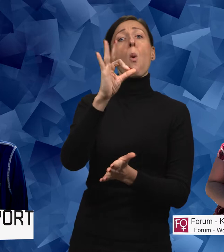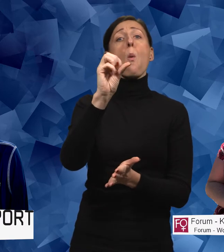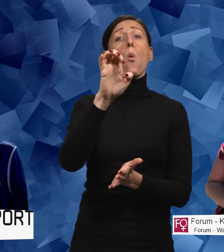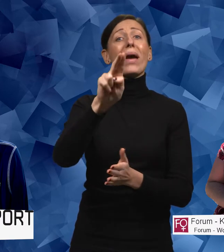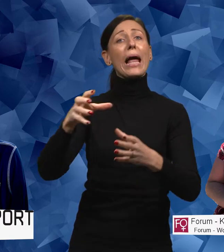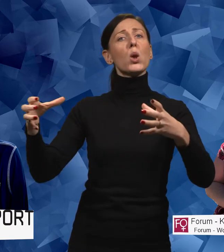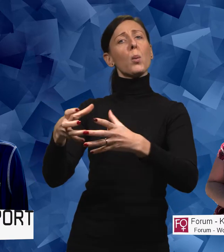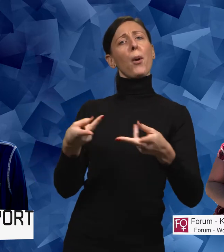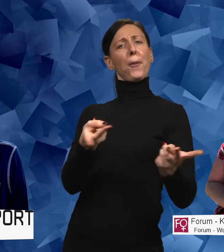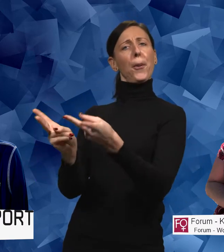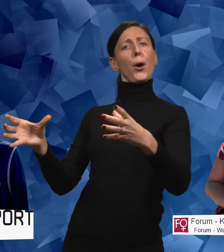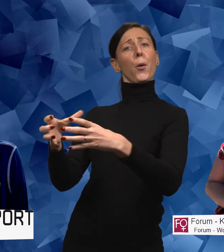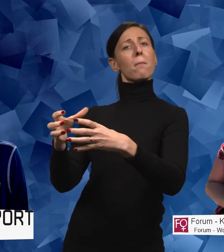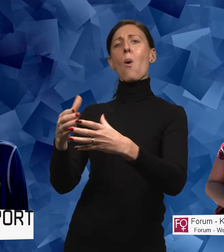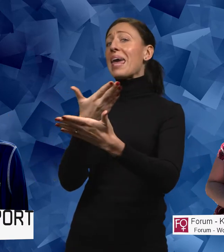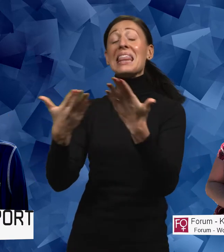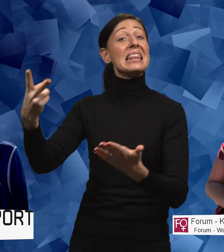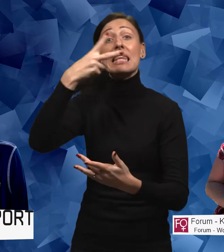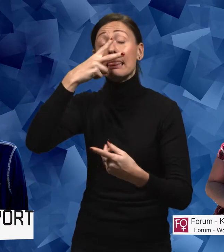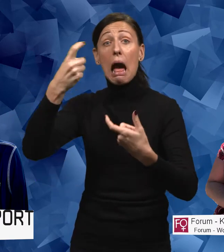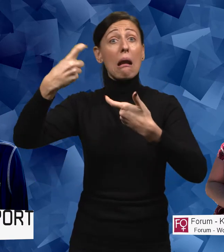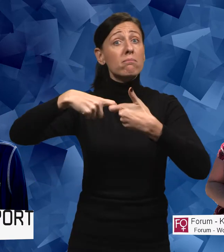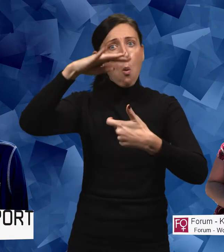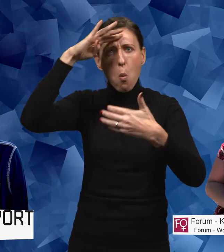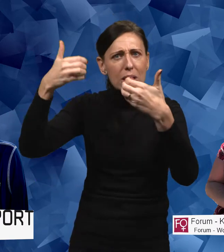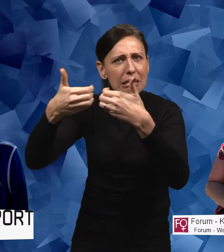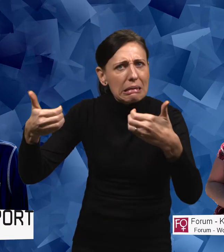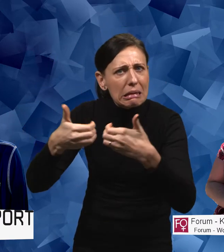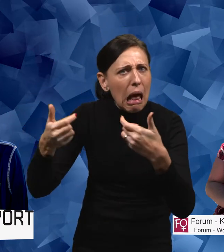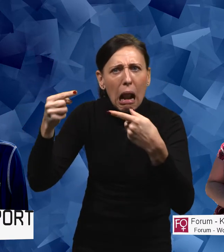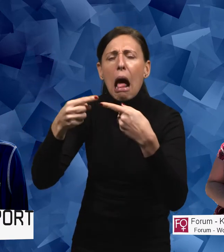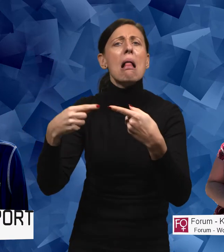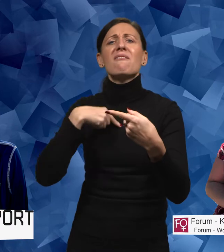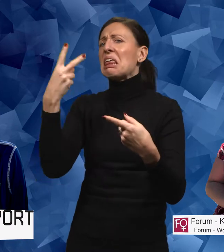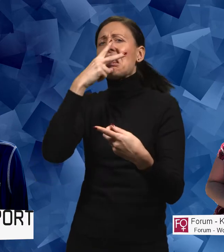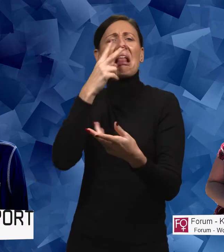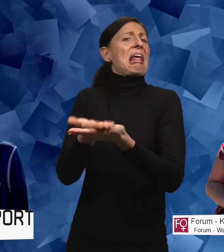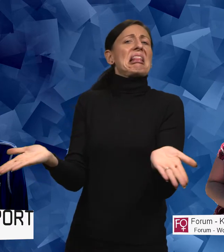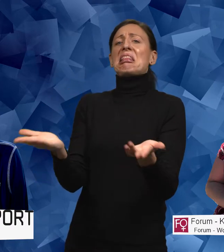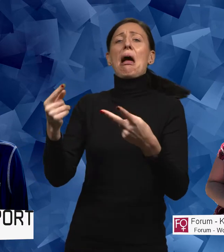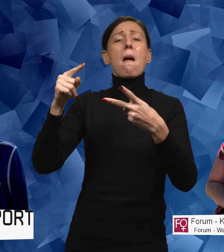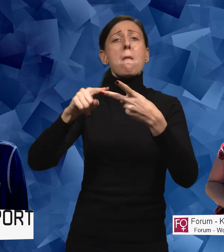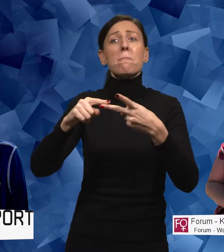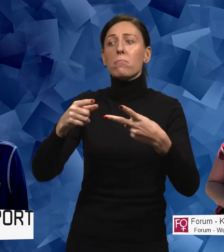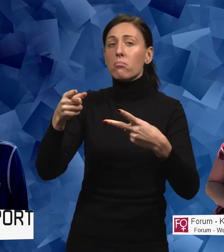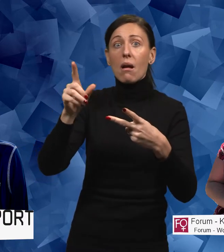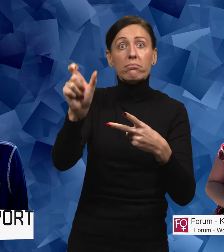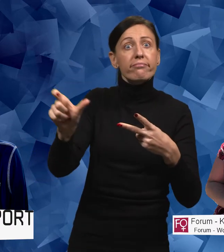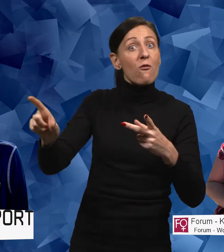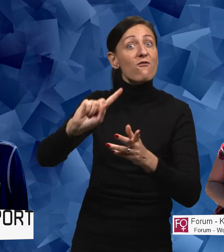inte tittar på åldersskillnader eller om det finns skillnader beroende på om